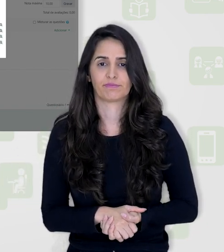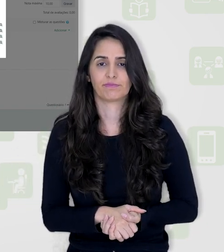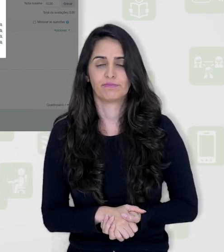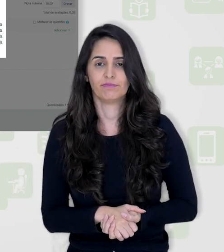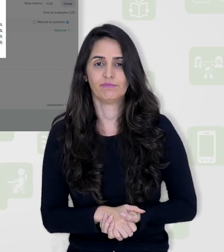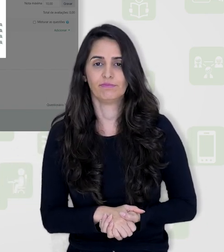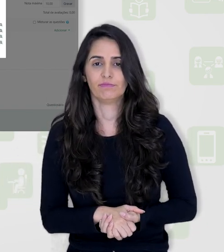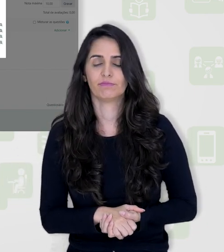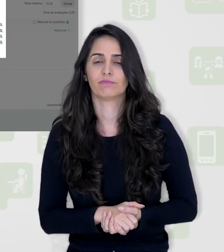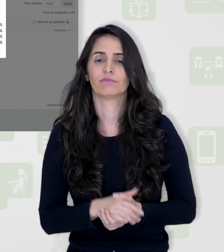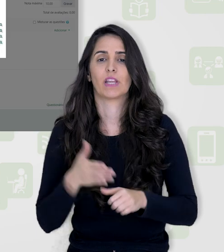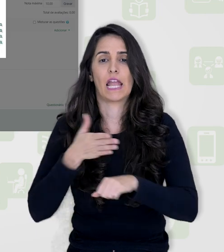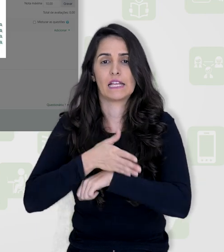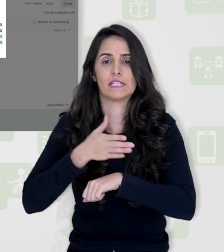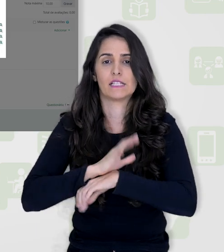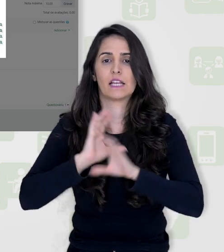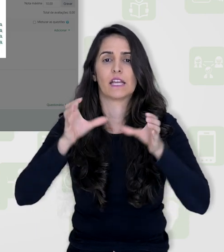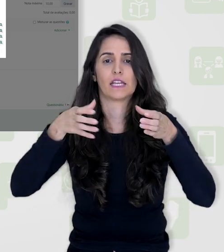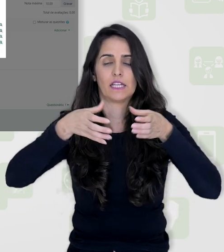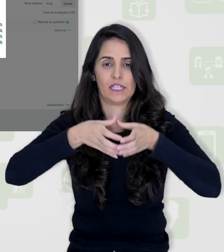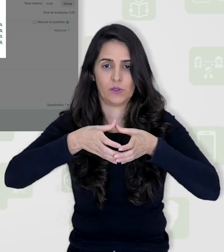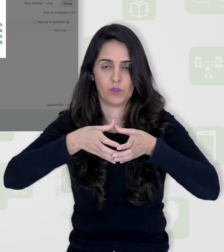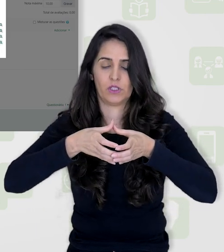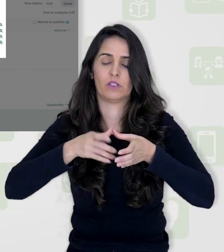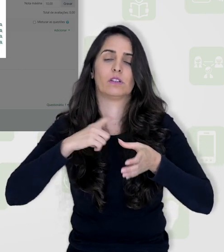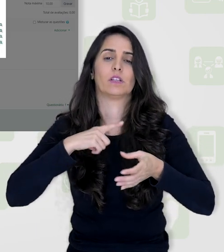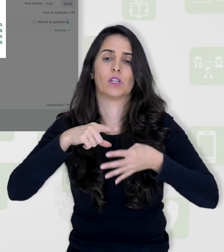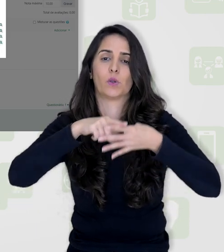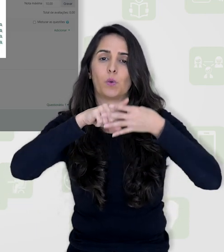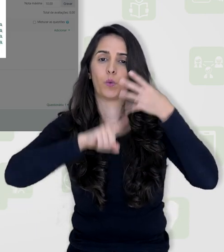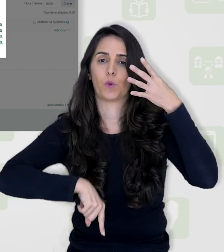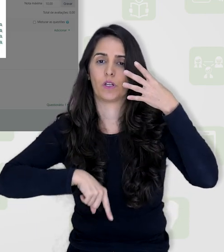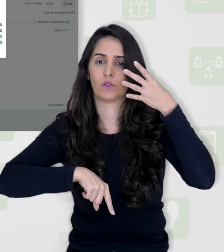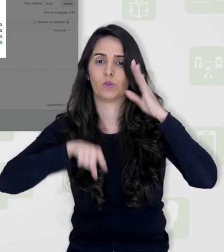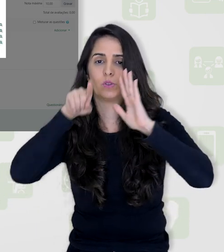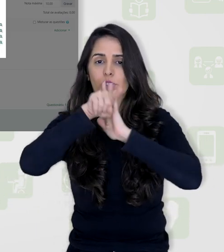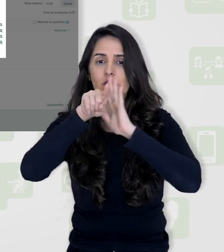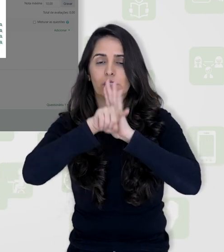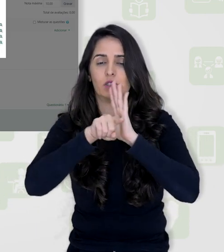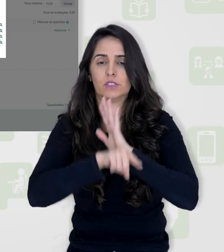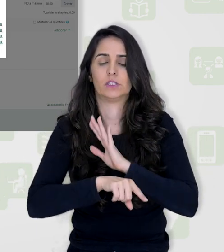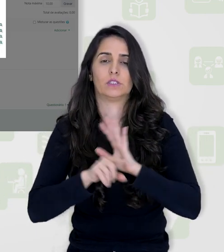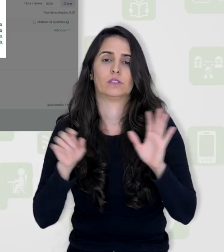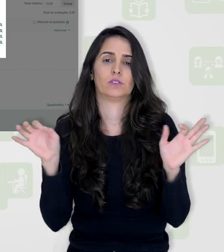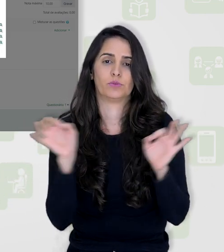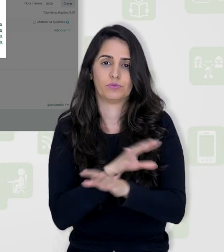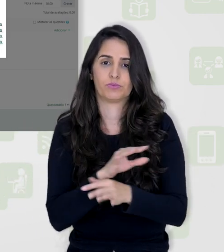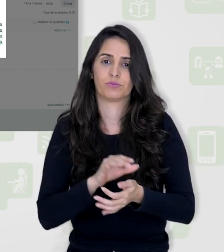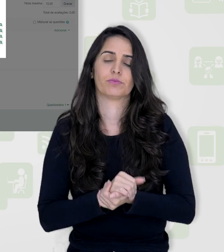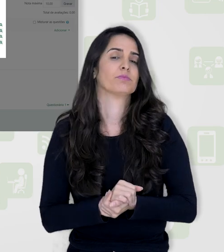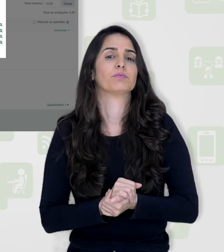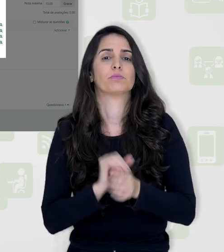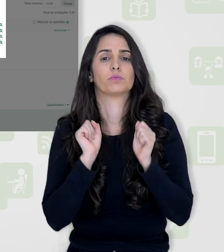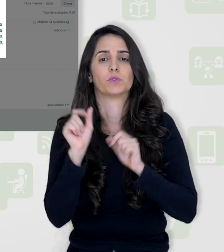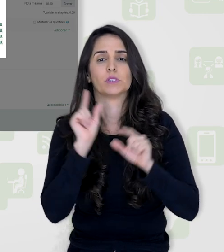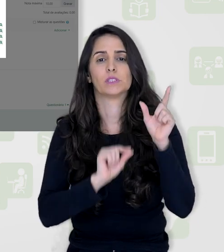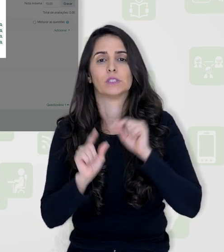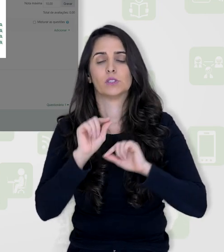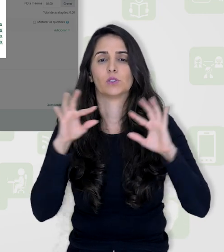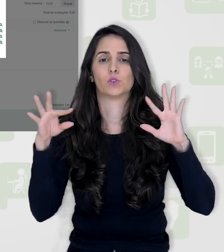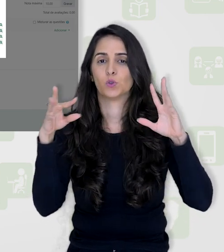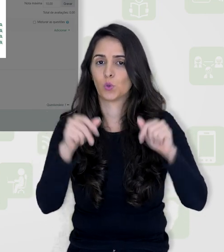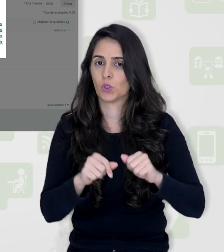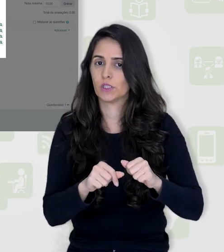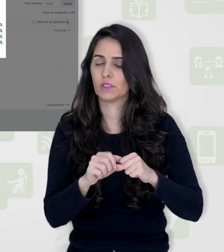Ao acessar então aqui a categoria questionário 1, eu tenho quatro questões disponíveis. Eu